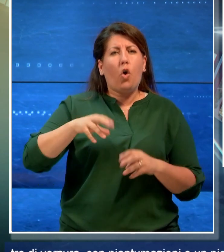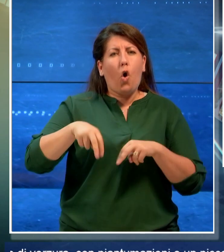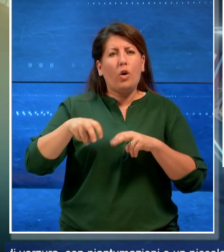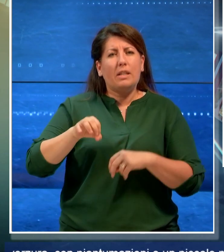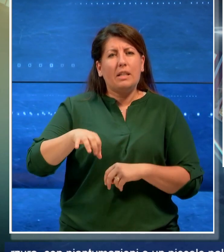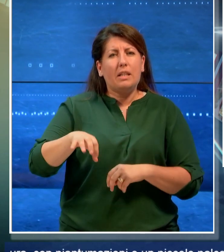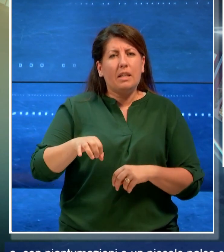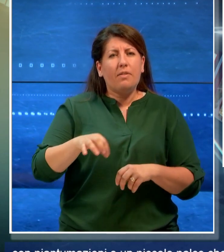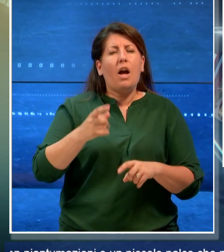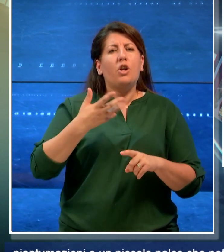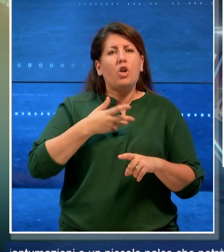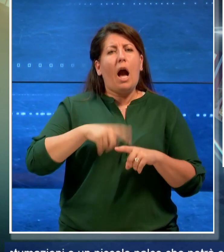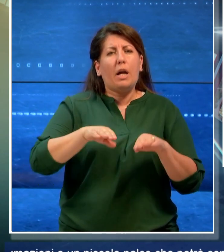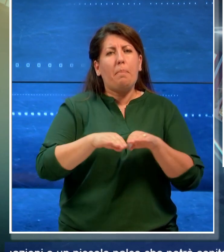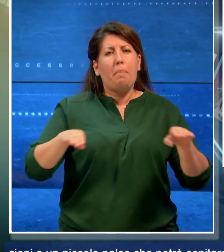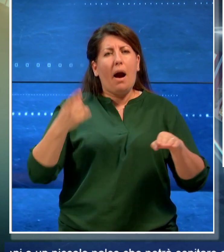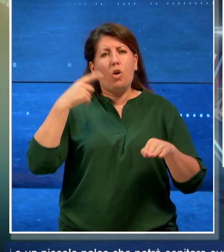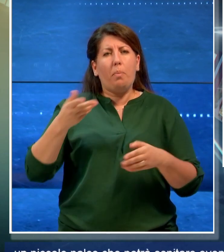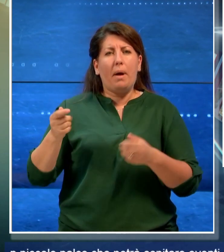potrà ospitare eventi.